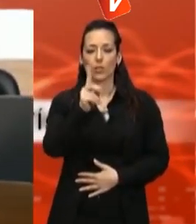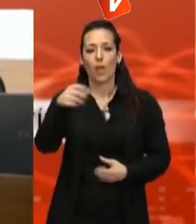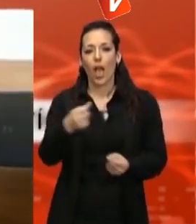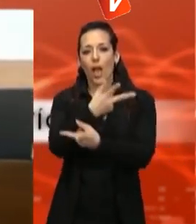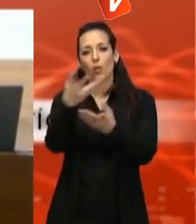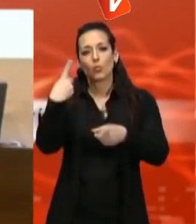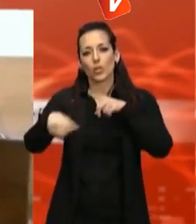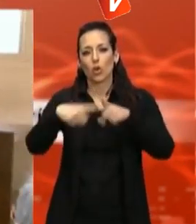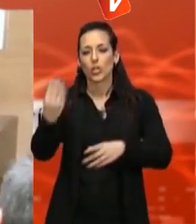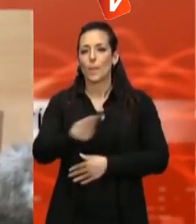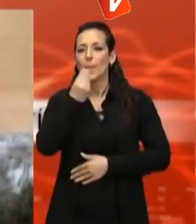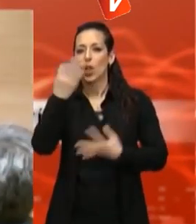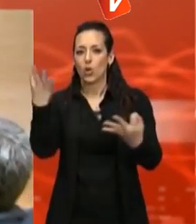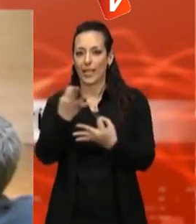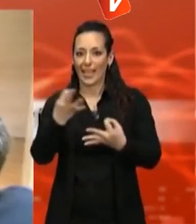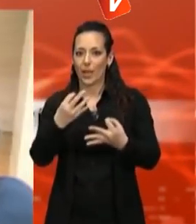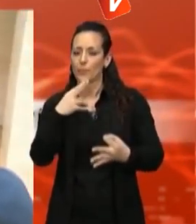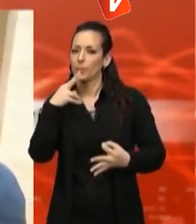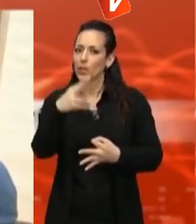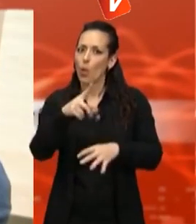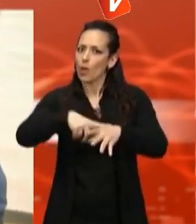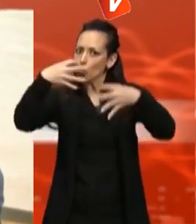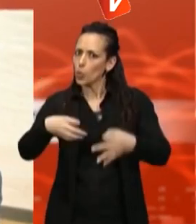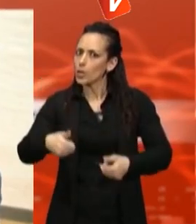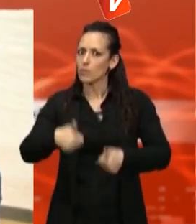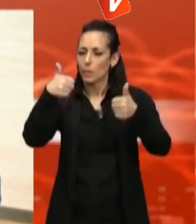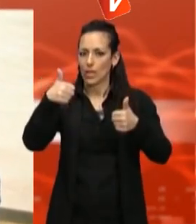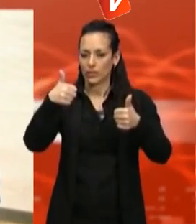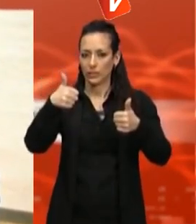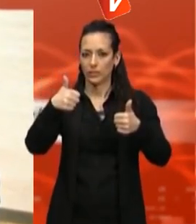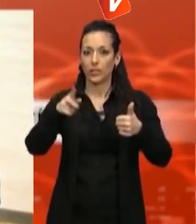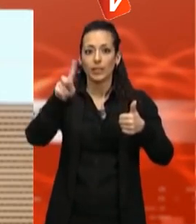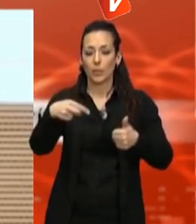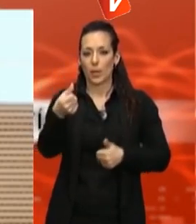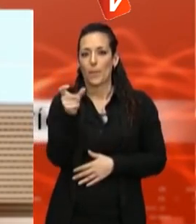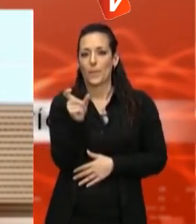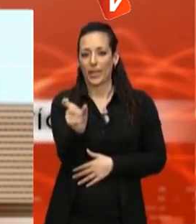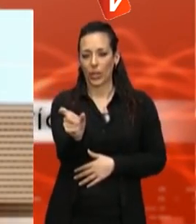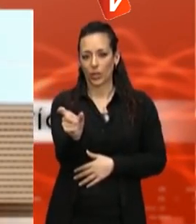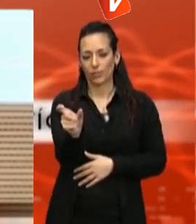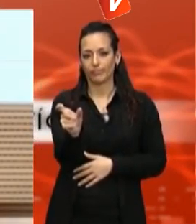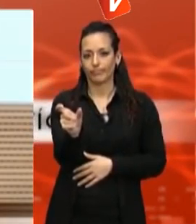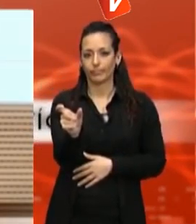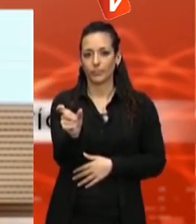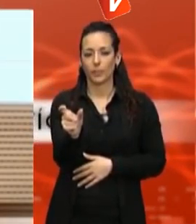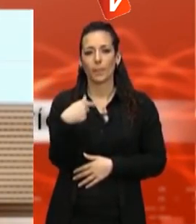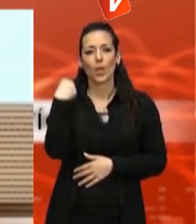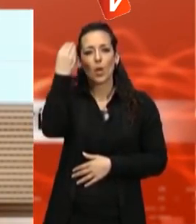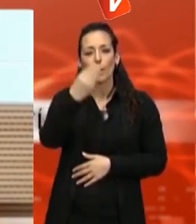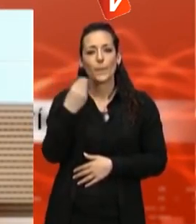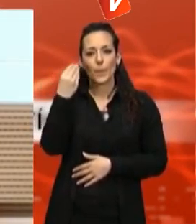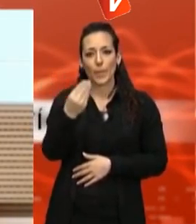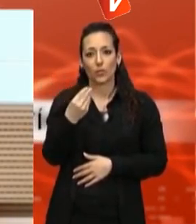usuaris incideixen encara més en la puntualitat i la freqüència i per primera vegada apunten el preu. Jo penso que totes aquestes opcions que hem anat